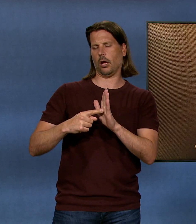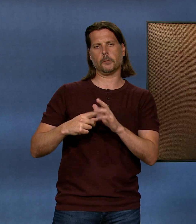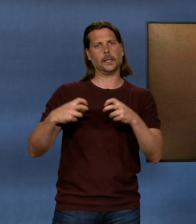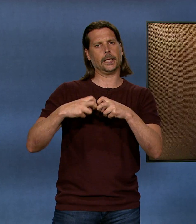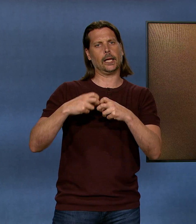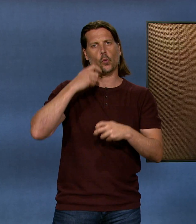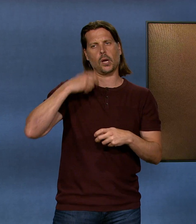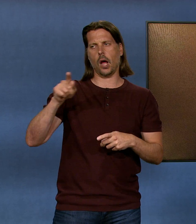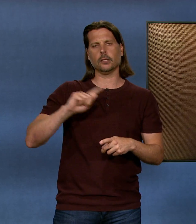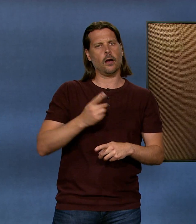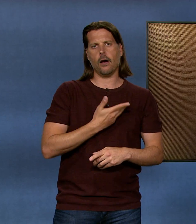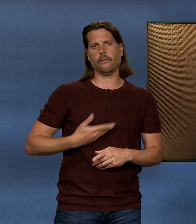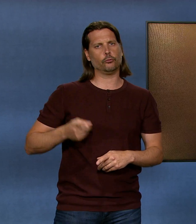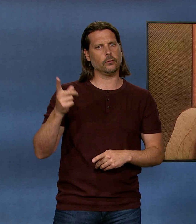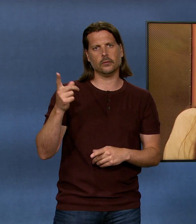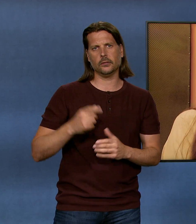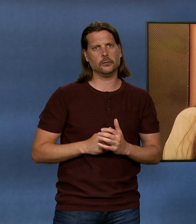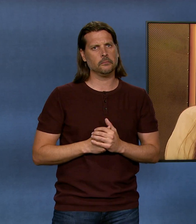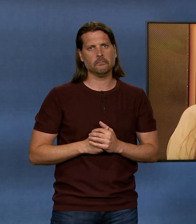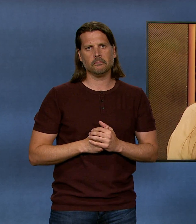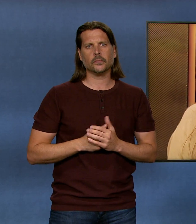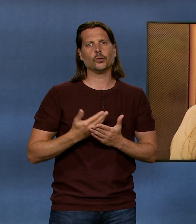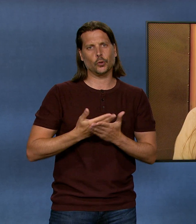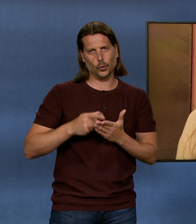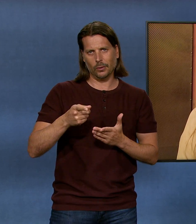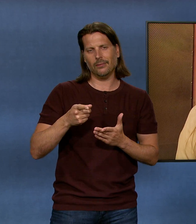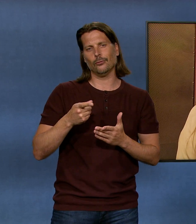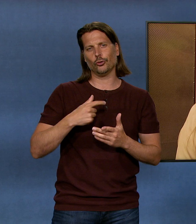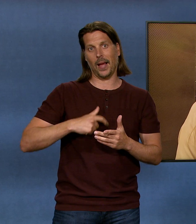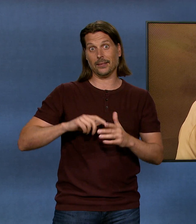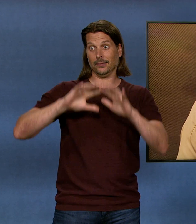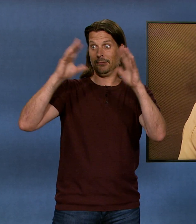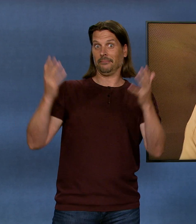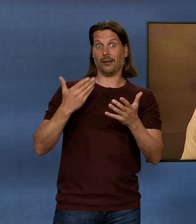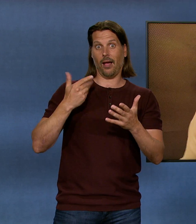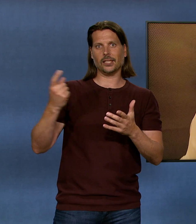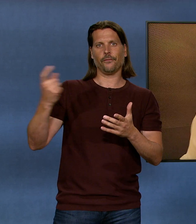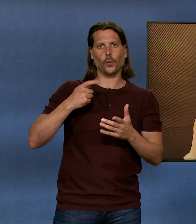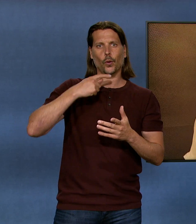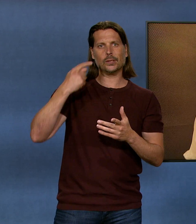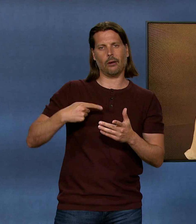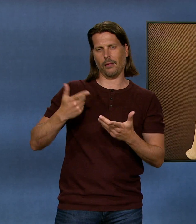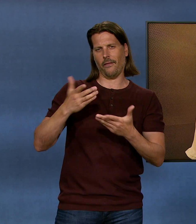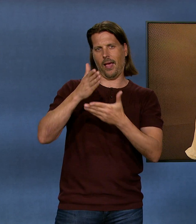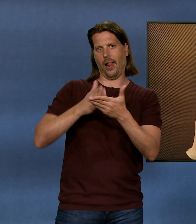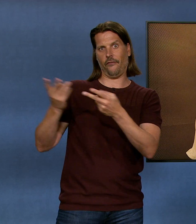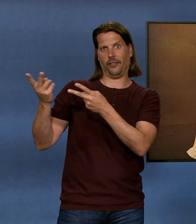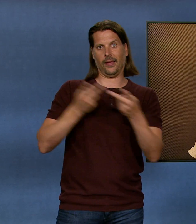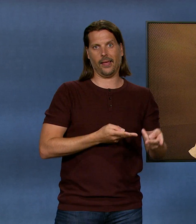Zeichen setzen gegen den Krieg. Es ist nämlich so, dass fast etwa die Hälfte des Gases, das wir in der Schweiz brauchen, von Russland kommt.